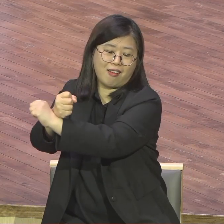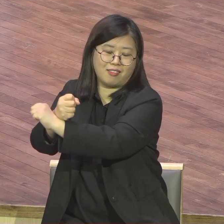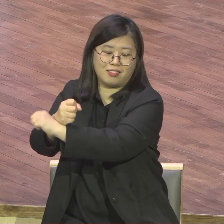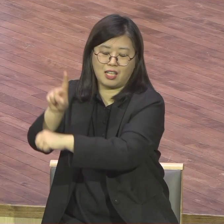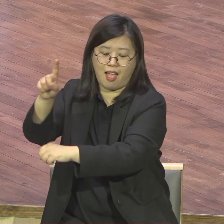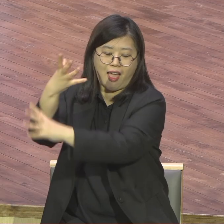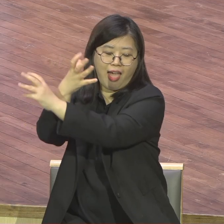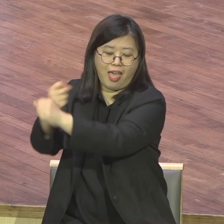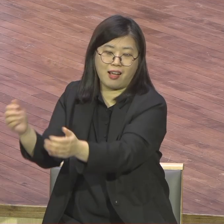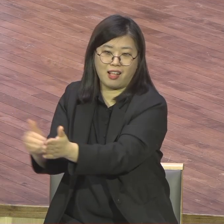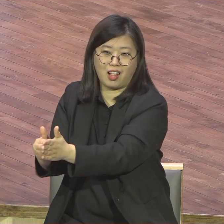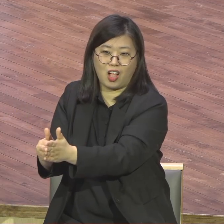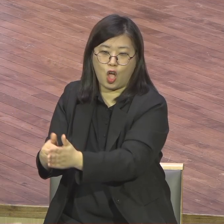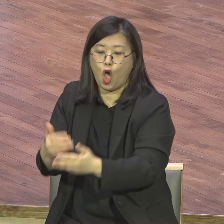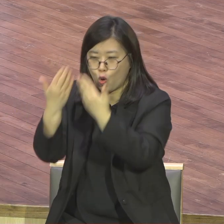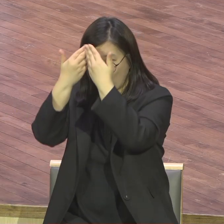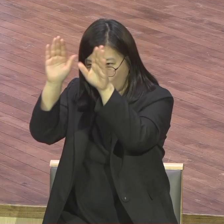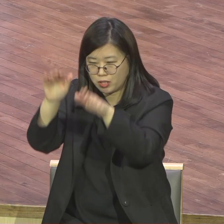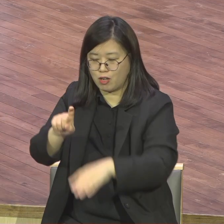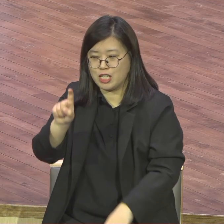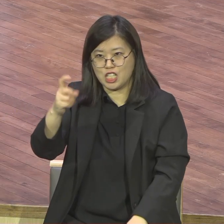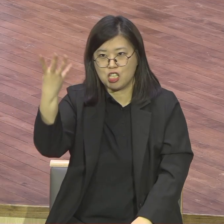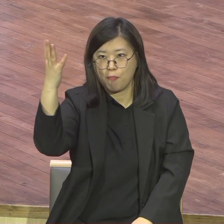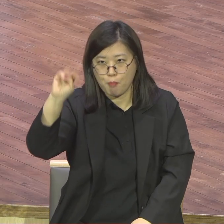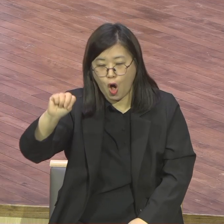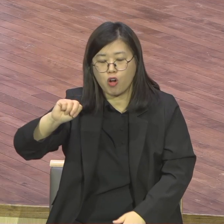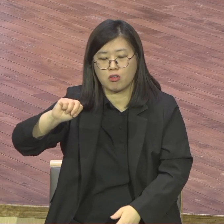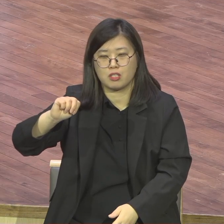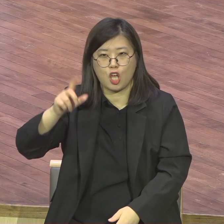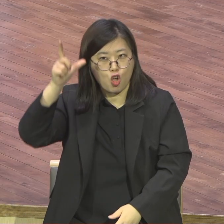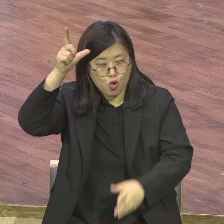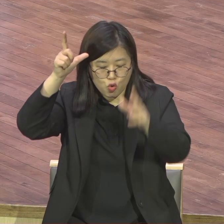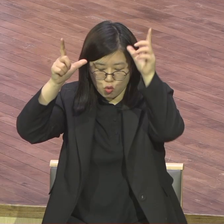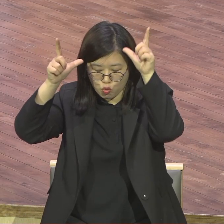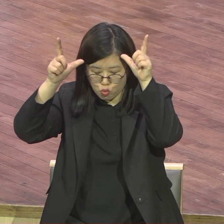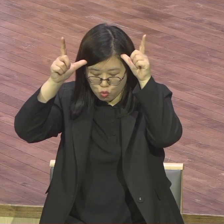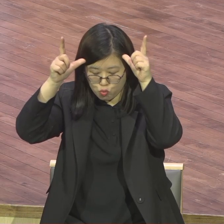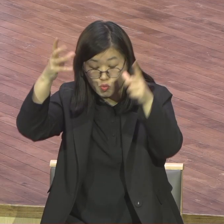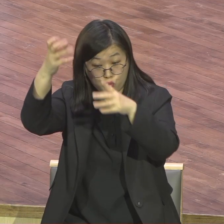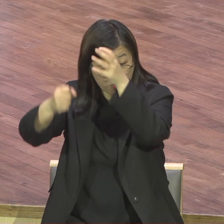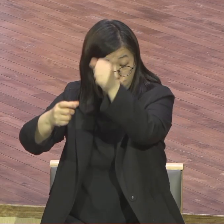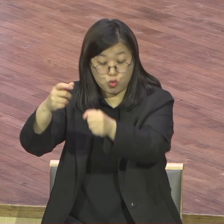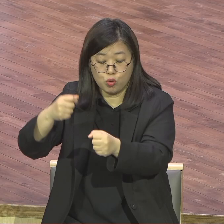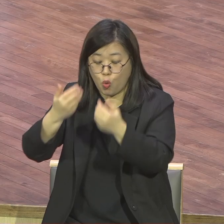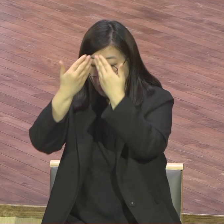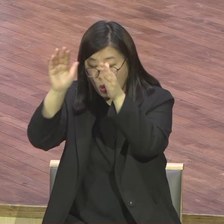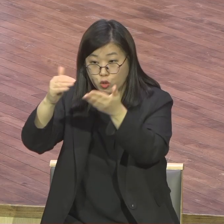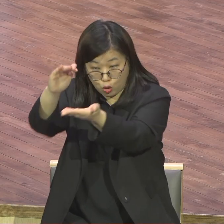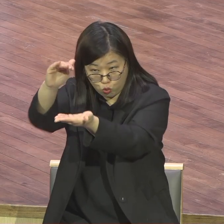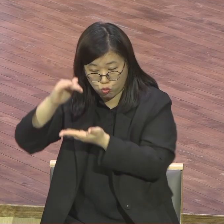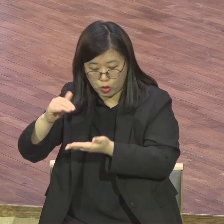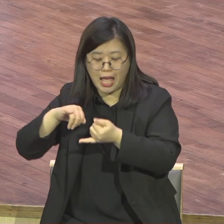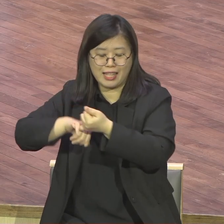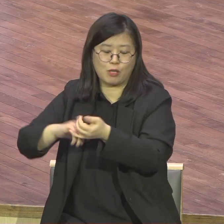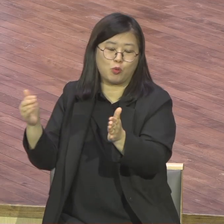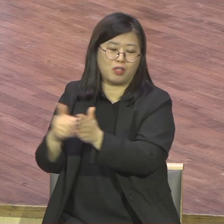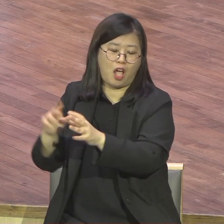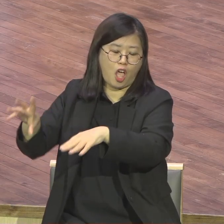필리핀 정성회 선교사님부터 정해 선교사님부터 전제 케냐까지 다 보내고